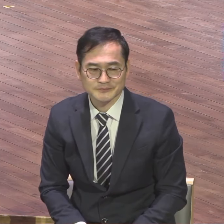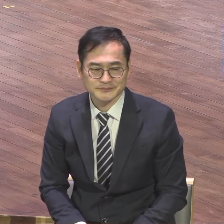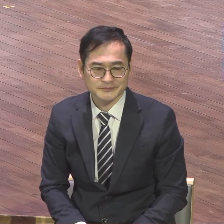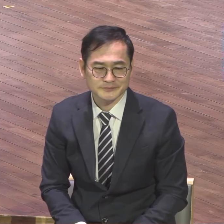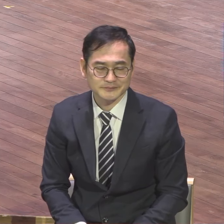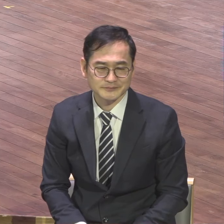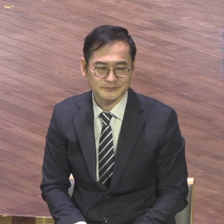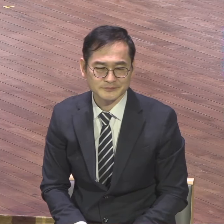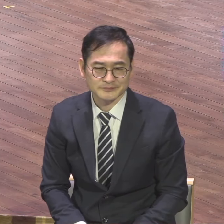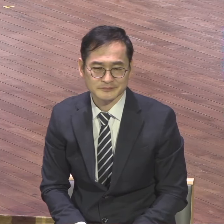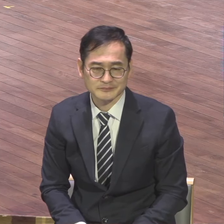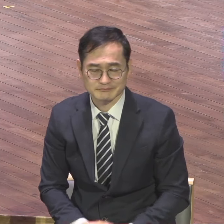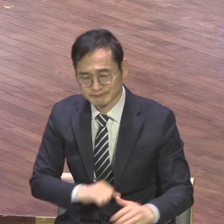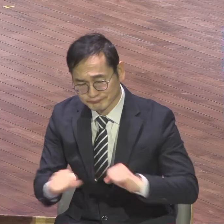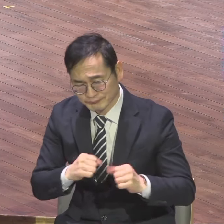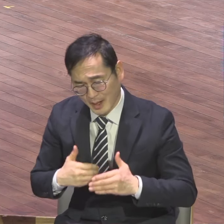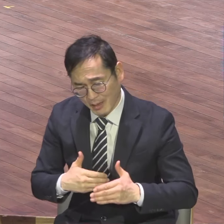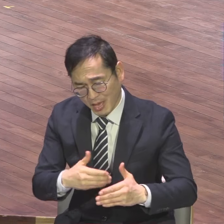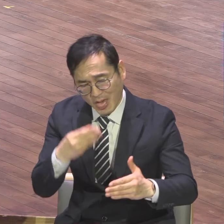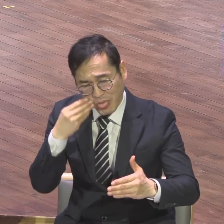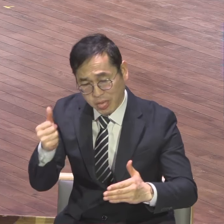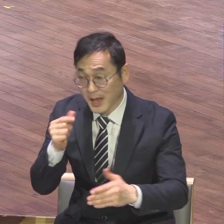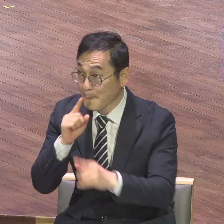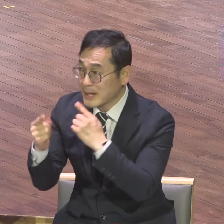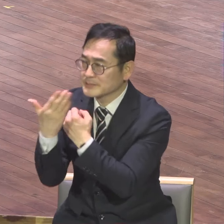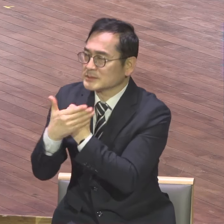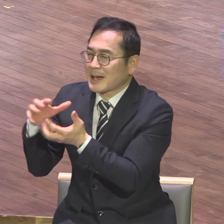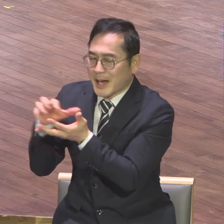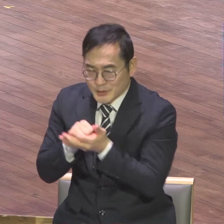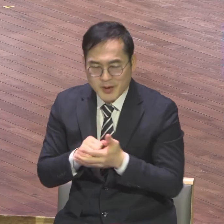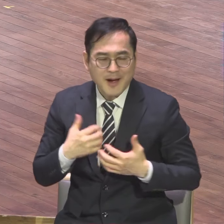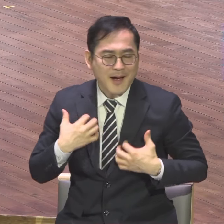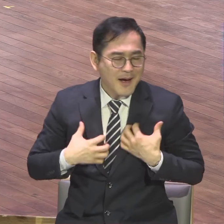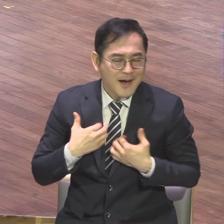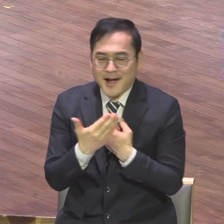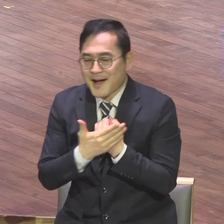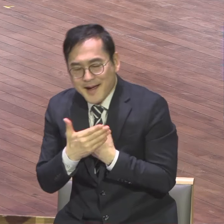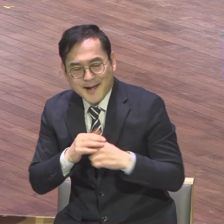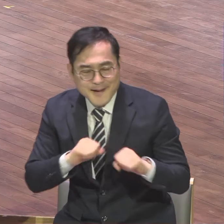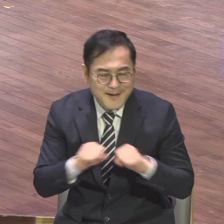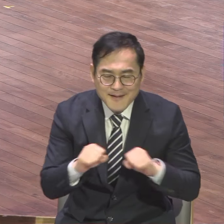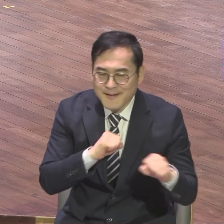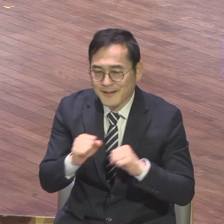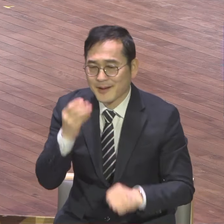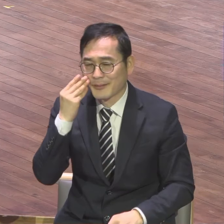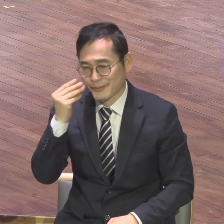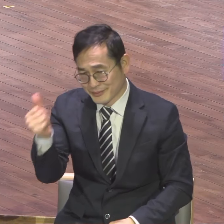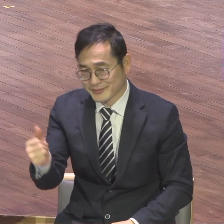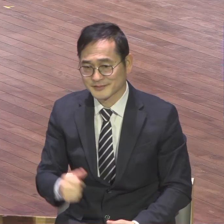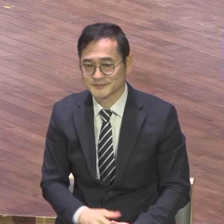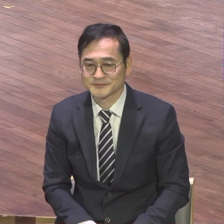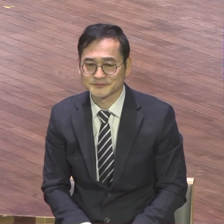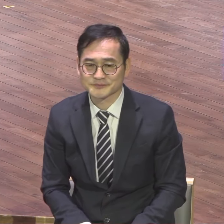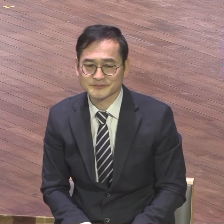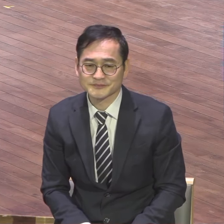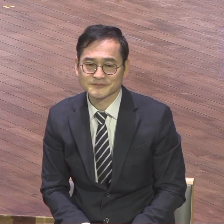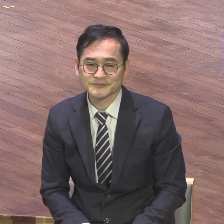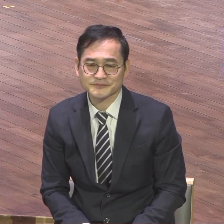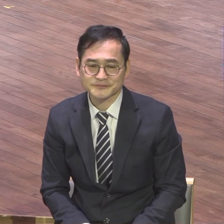형통하게 다 진행돼 말씀의 은혜를 받으니까 바로 강단 말씀 영적 흐름을 24 타는 것에서부터